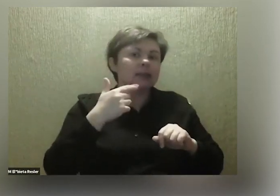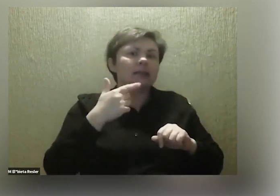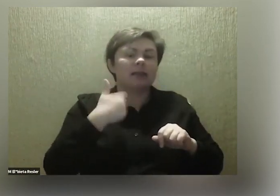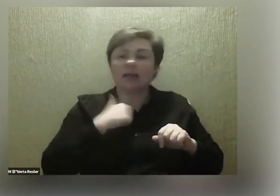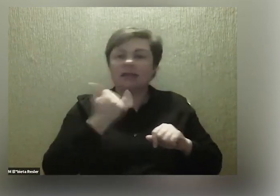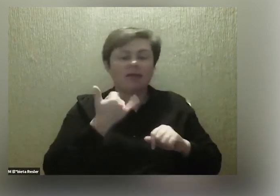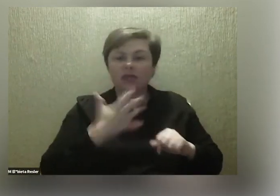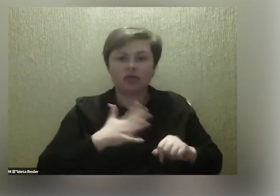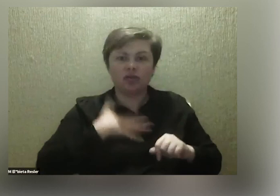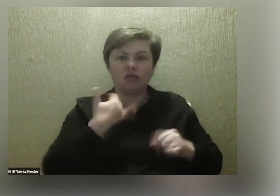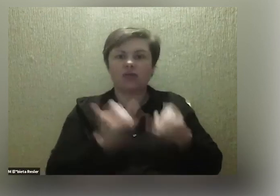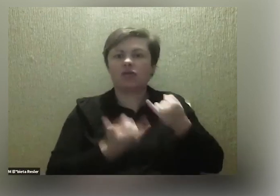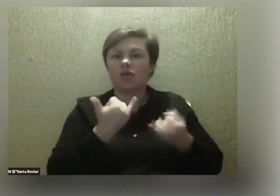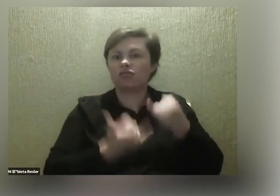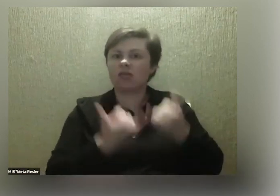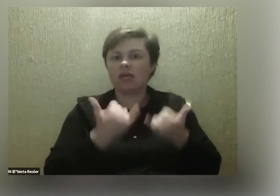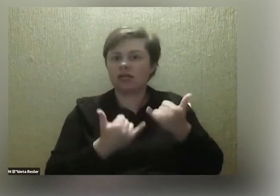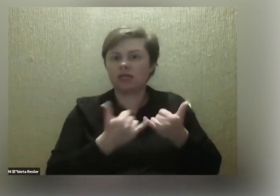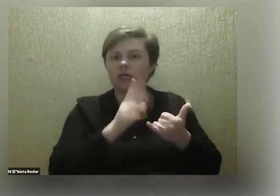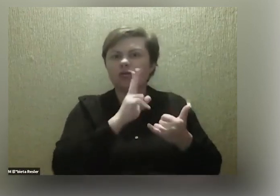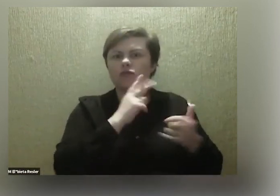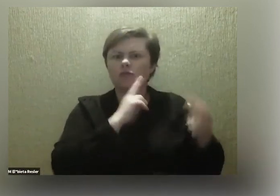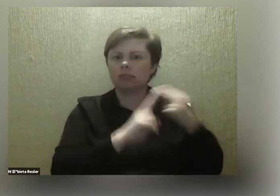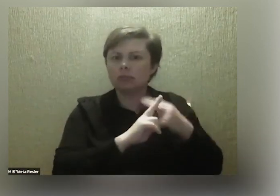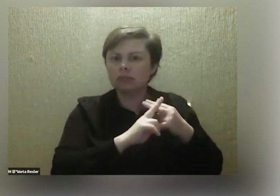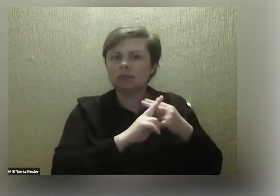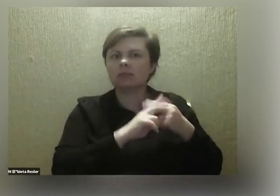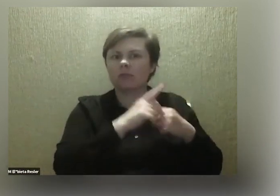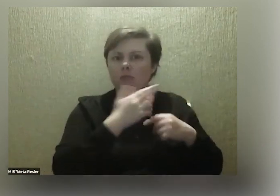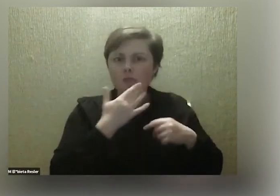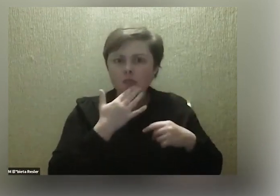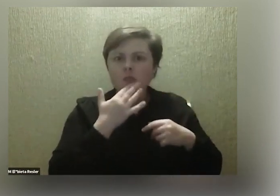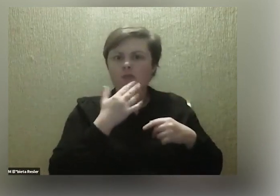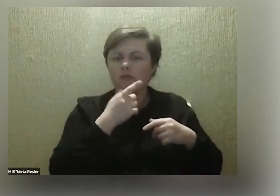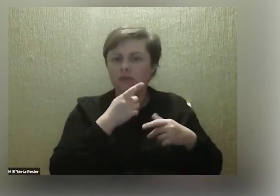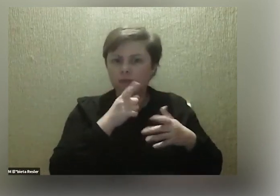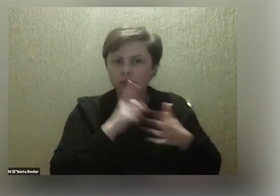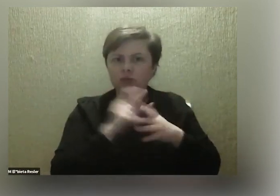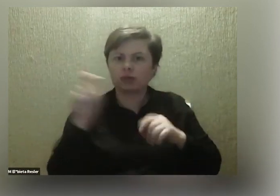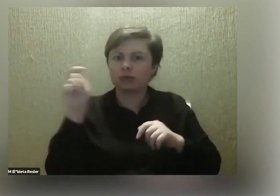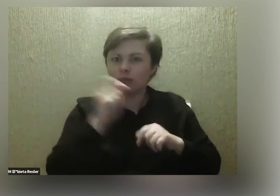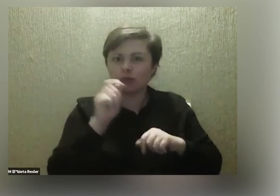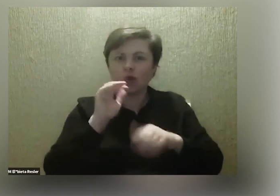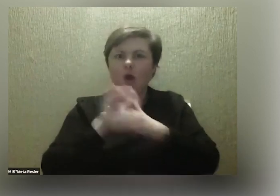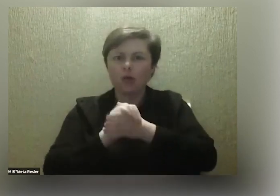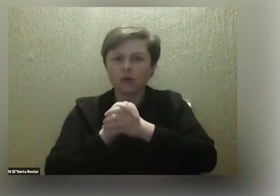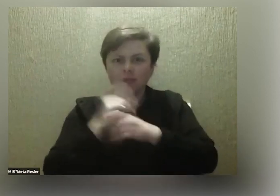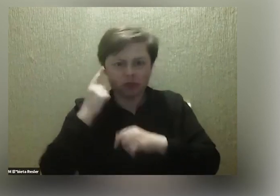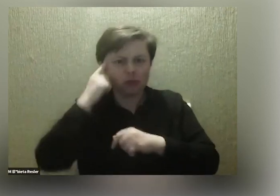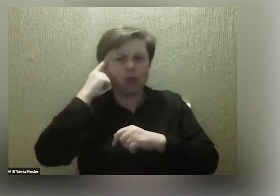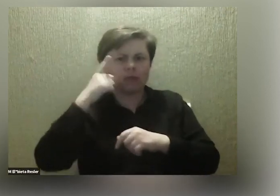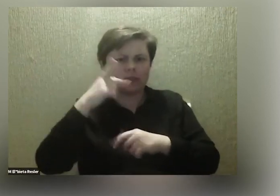zdziwiona, kiedy ktoś o niej wspomina, że się w ogóle o niej mówi. Ostatnio przyjechała do nas koleżanka też o niej wspominała,